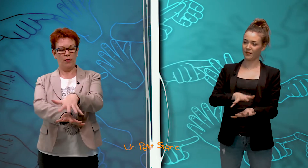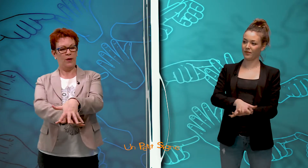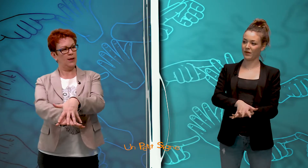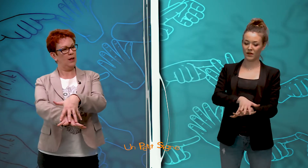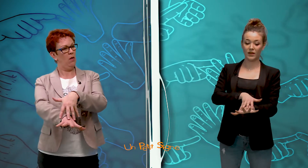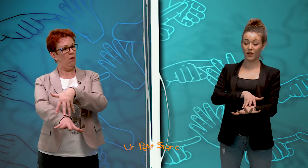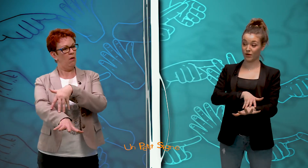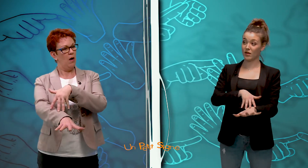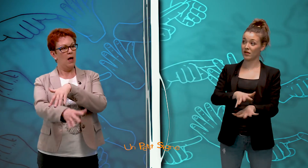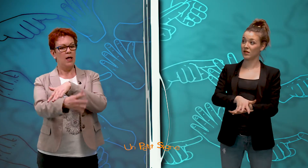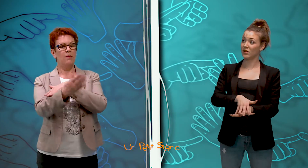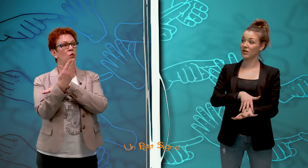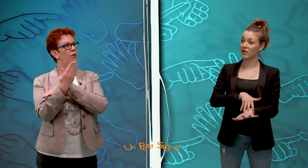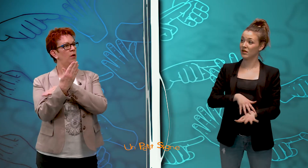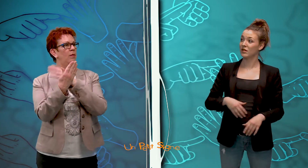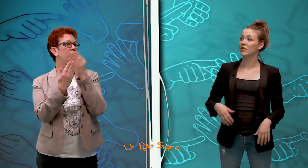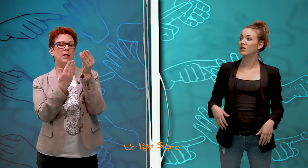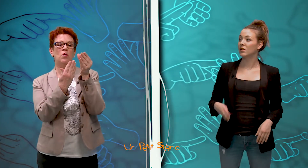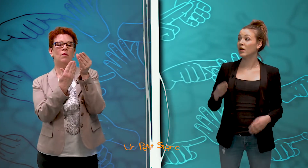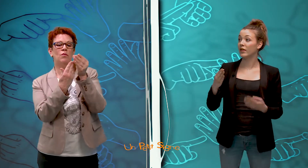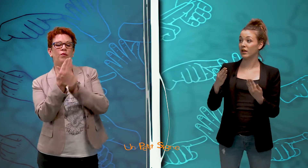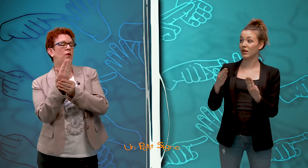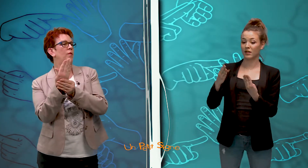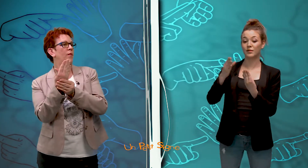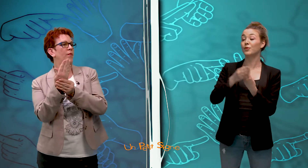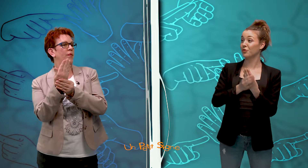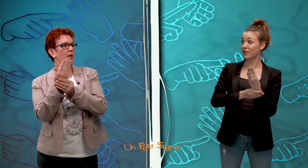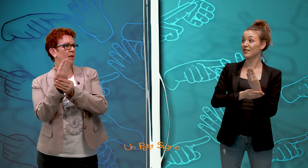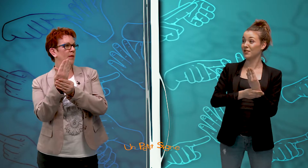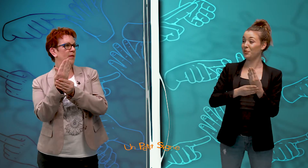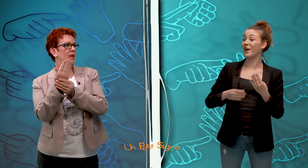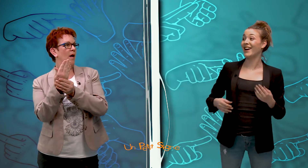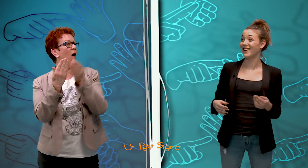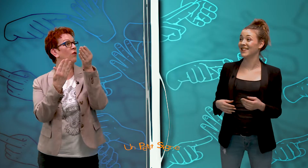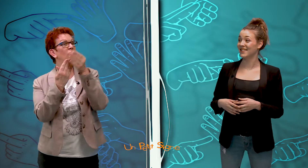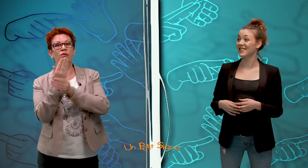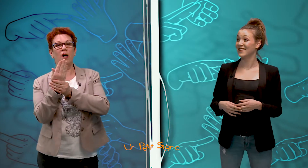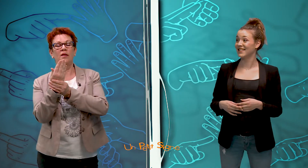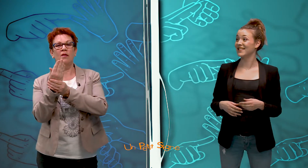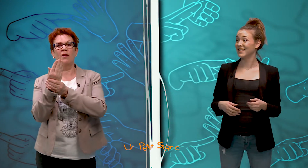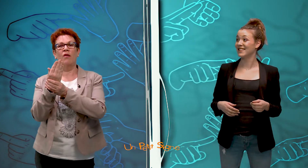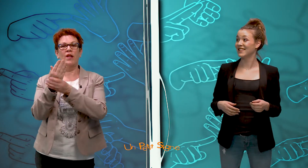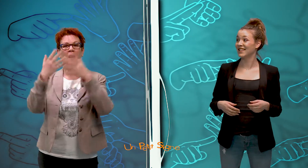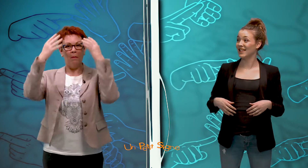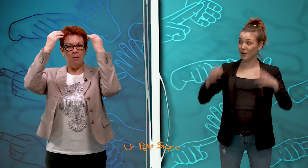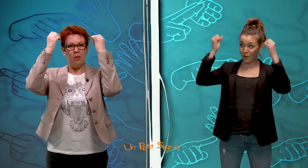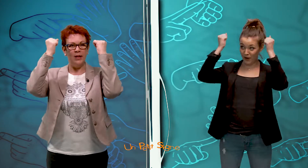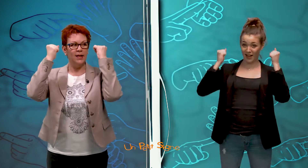enfile ses gants. D'accord. Et moufles, forcément moufles. Moufles, super. C'est en une fois. Donc on a bonnet,